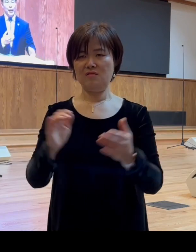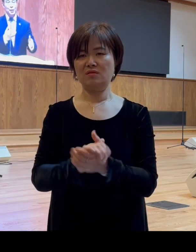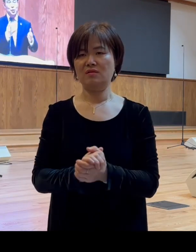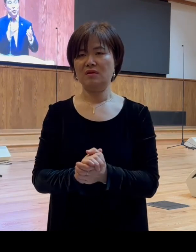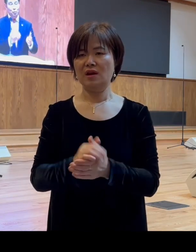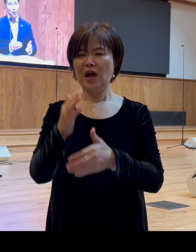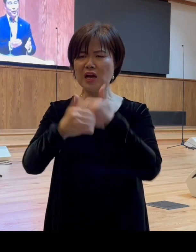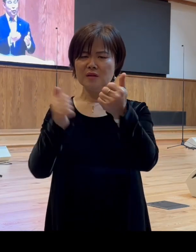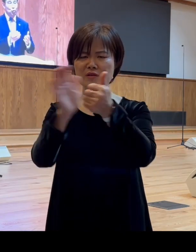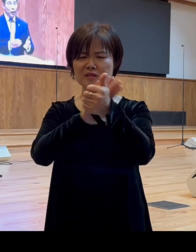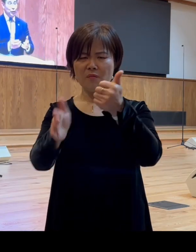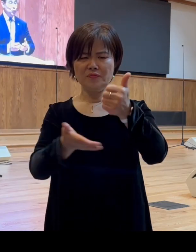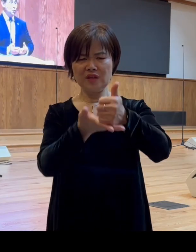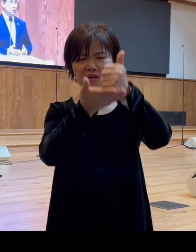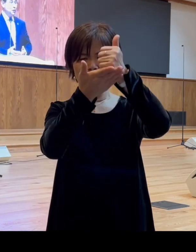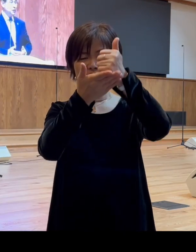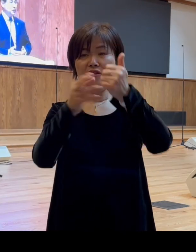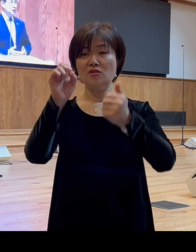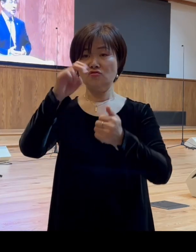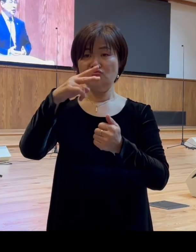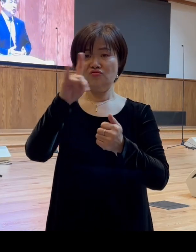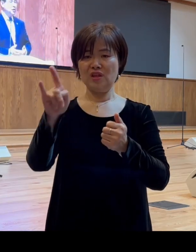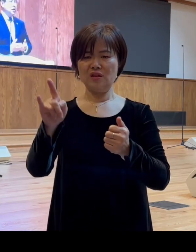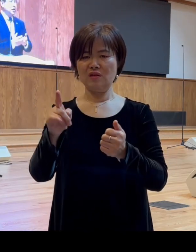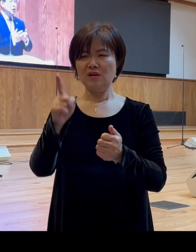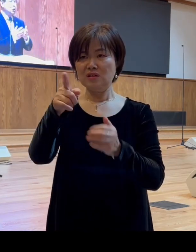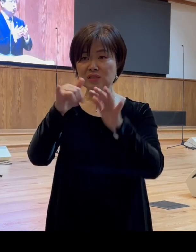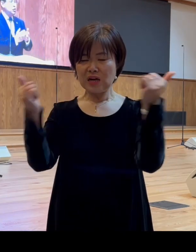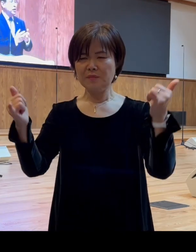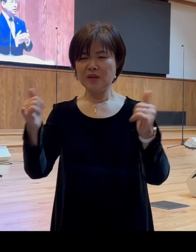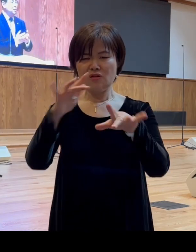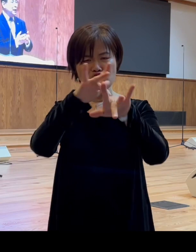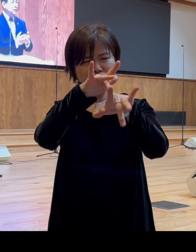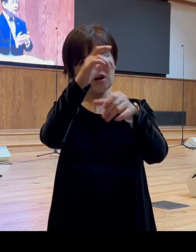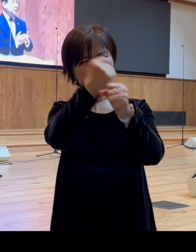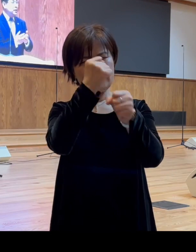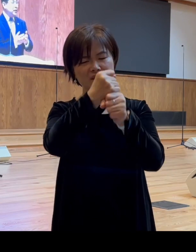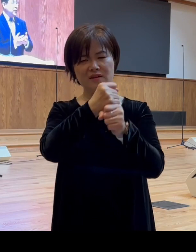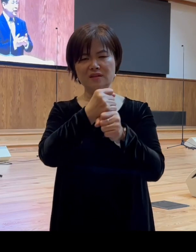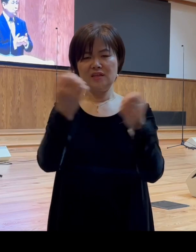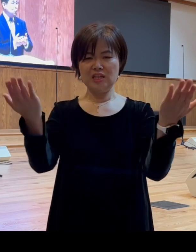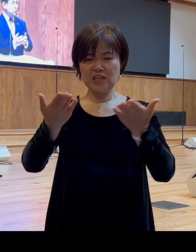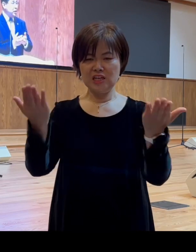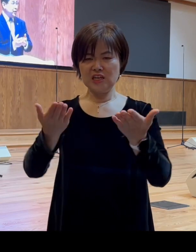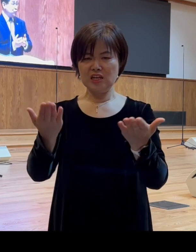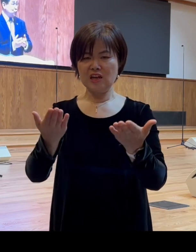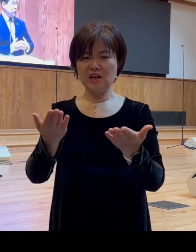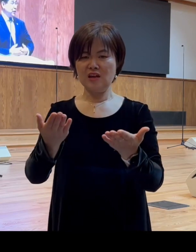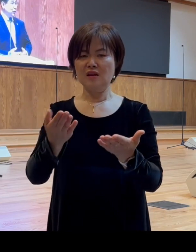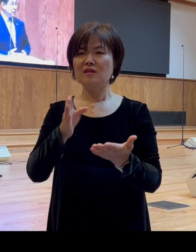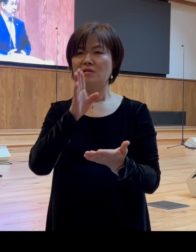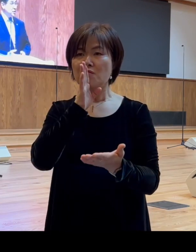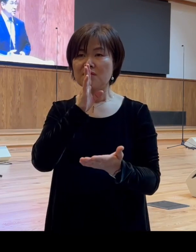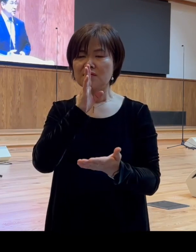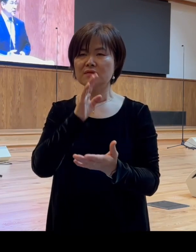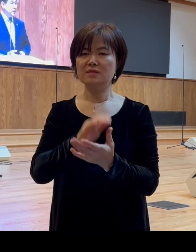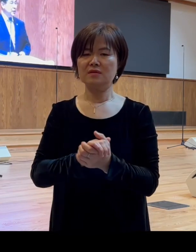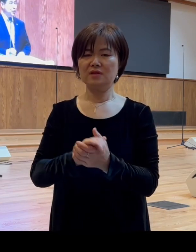섬기는 유대인으로서 그가 우상을 만드는 일에 종사했을 수 있다고 하는 사실은요 이것은 우리에게